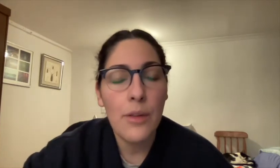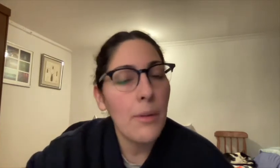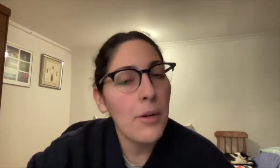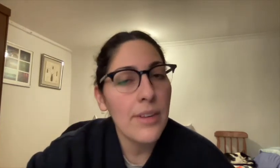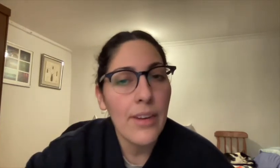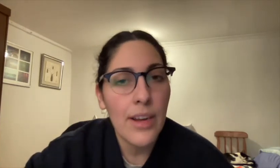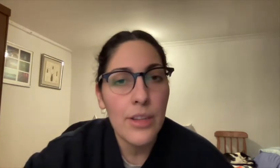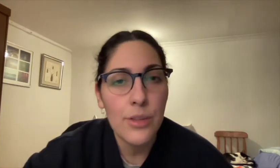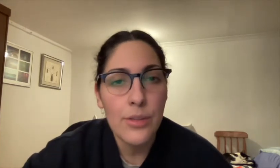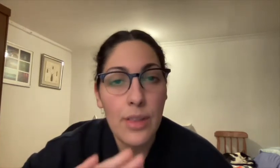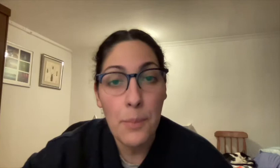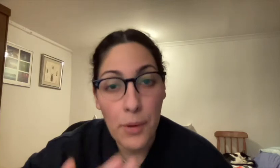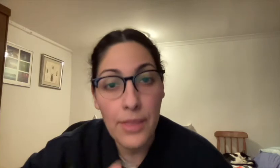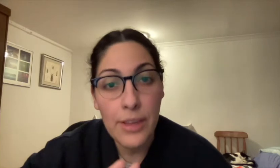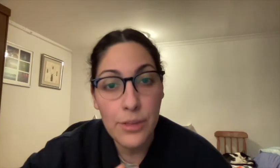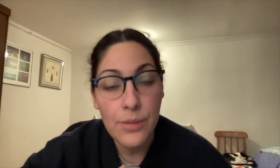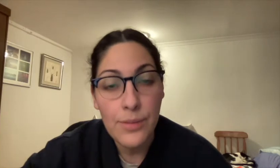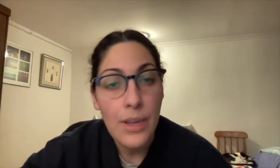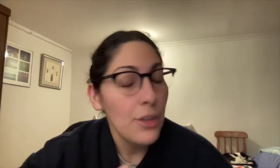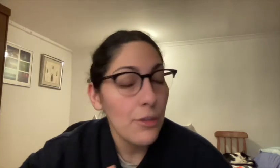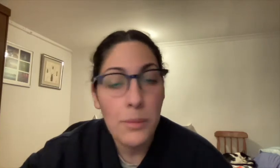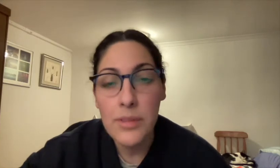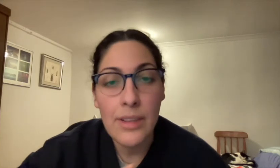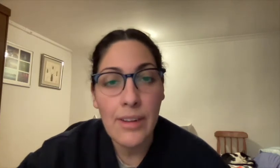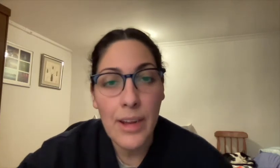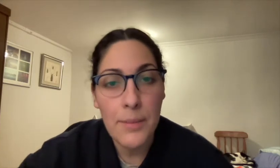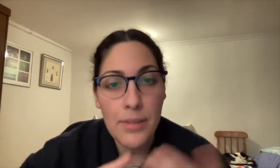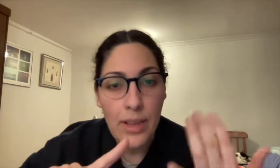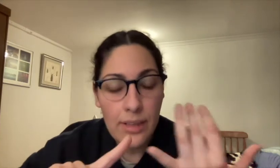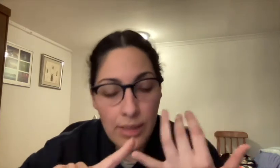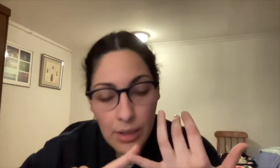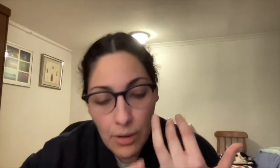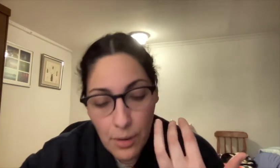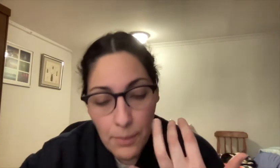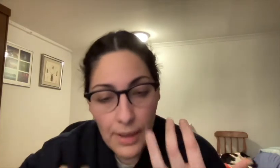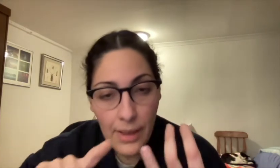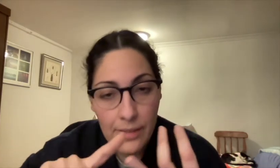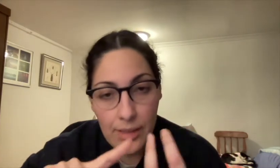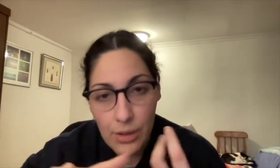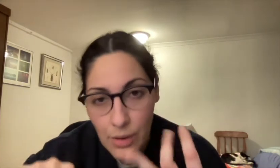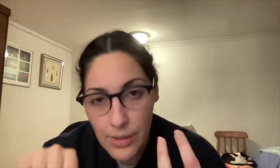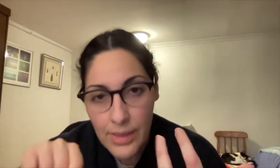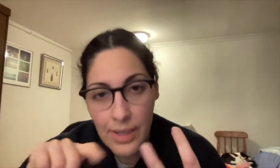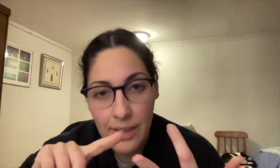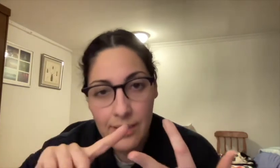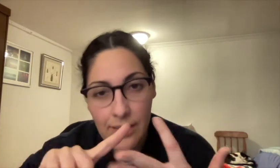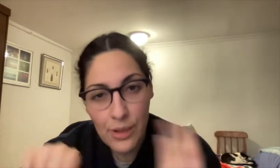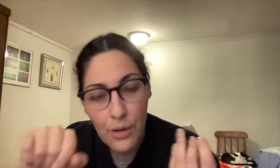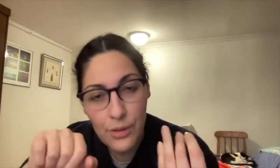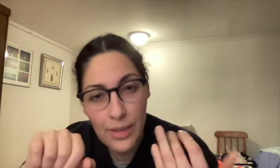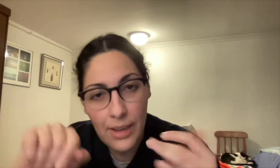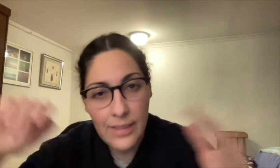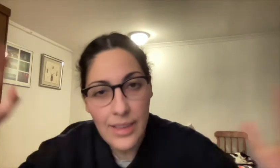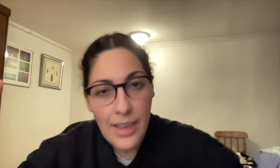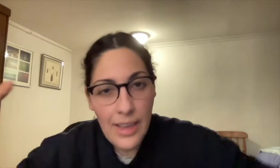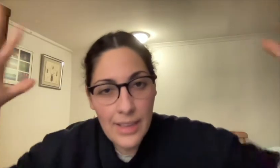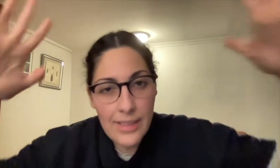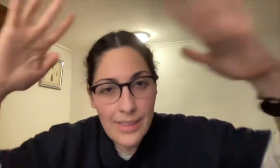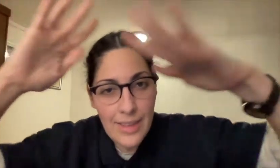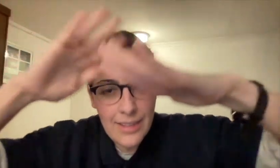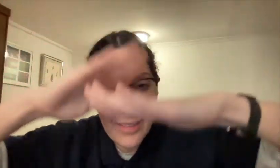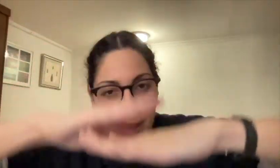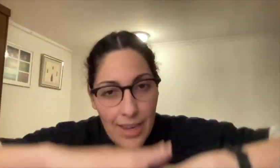Ya no vamos a trabajar entonces después de esto, no vamos a trabajar más ni con los mayas, ni con los aztecas, ni con los incas.